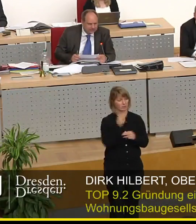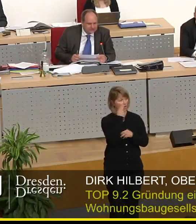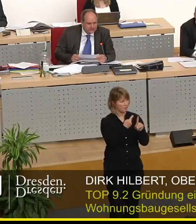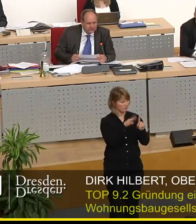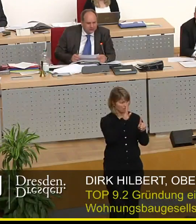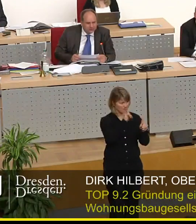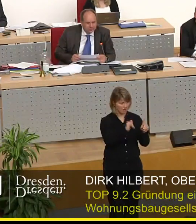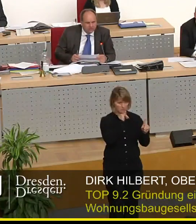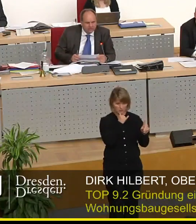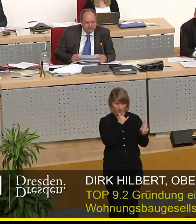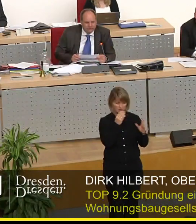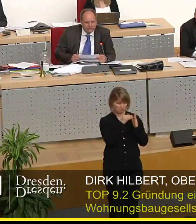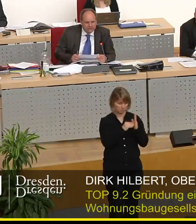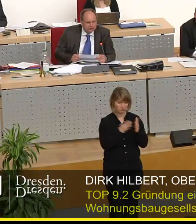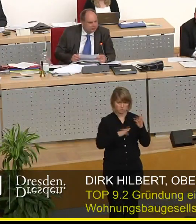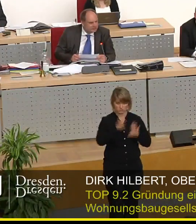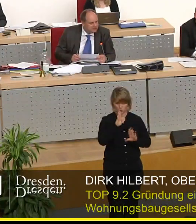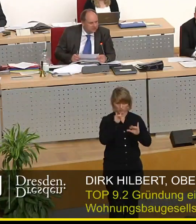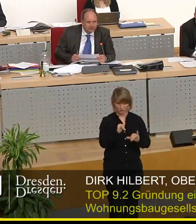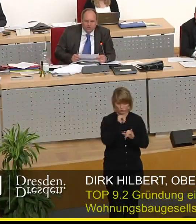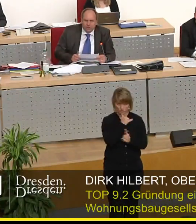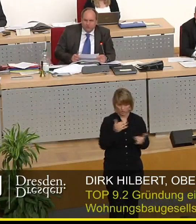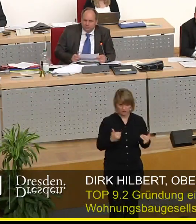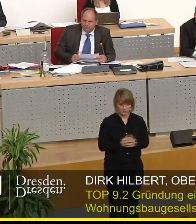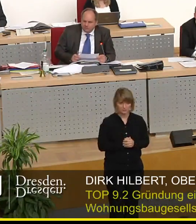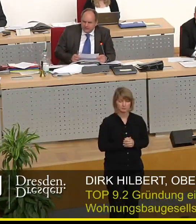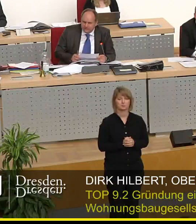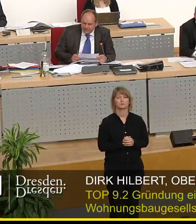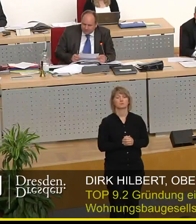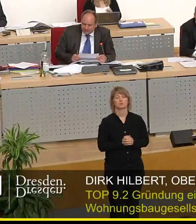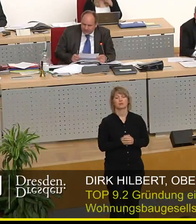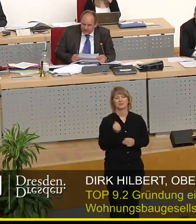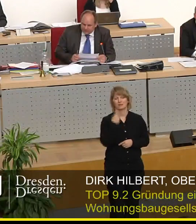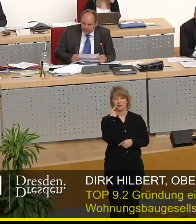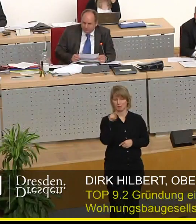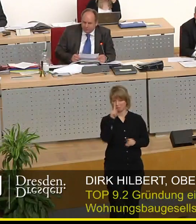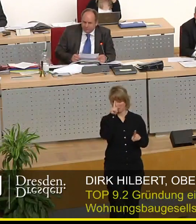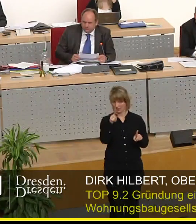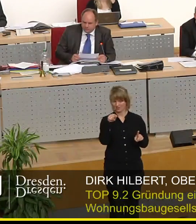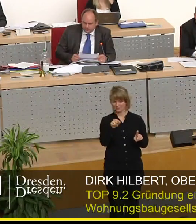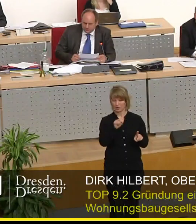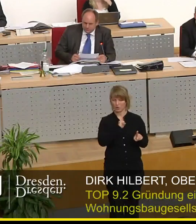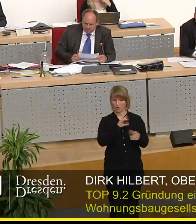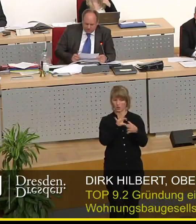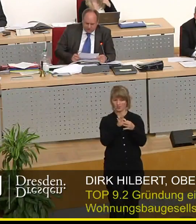namentlich sein soll ich würde das interpretieren für die Gesamt Endabstimmung